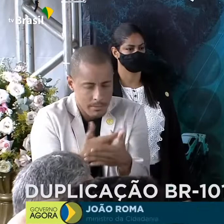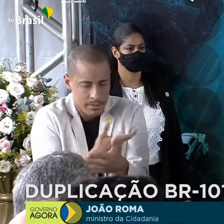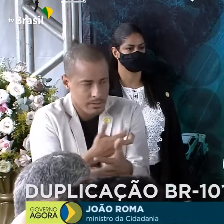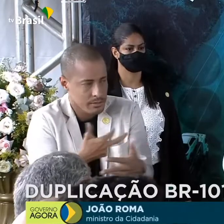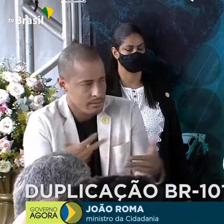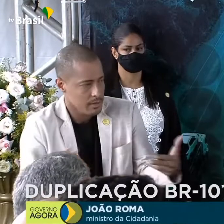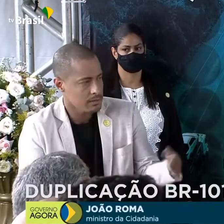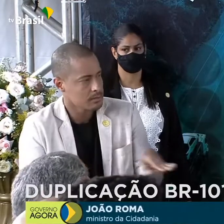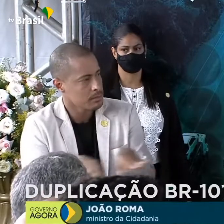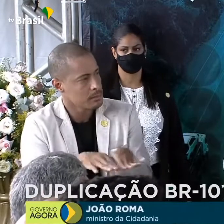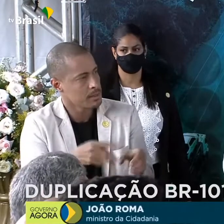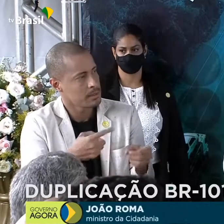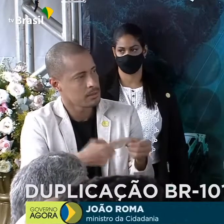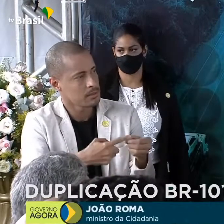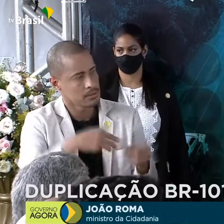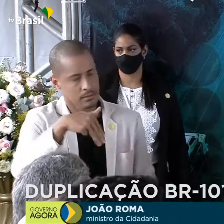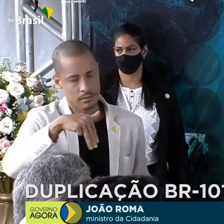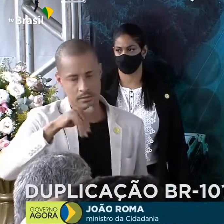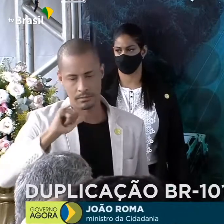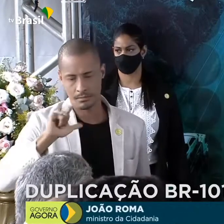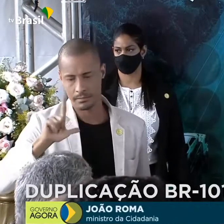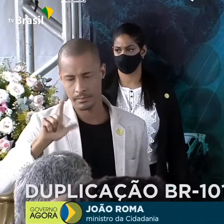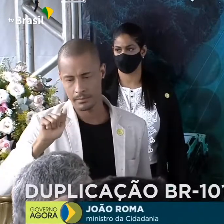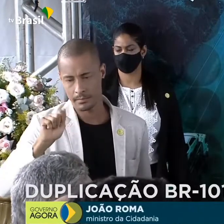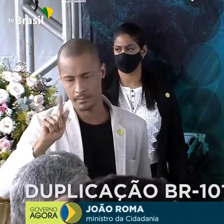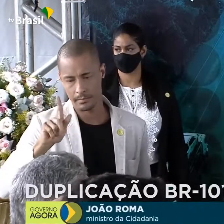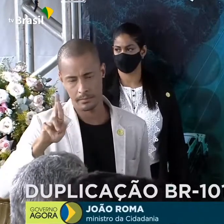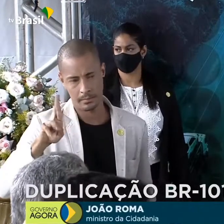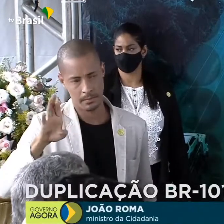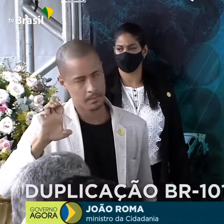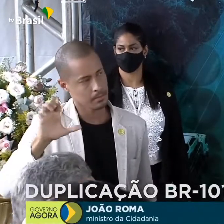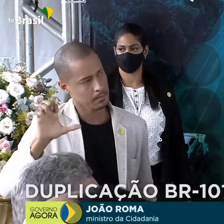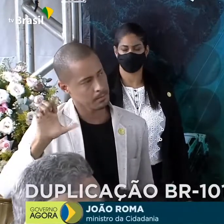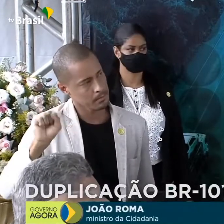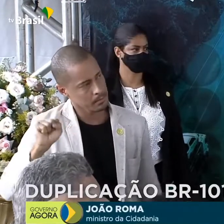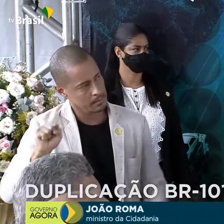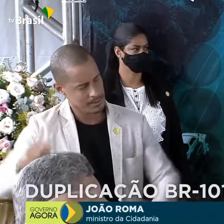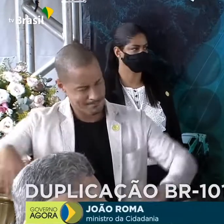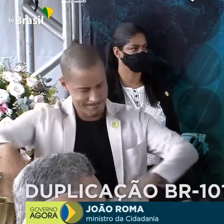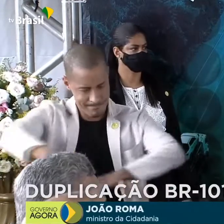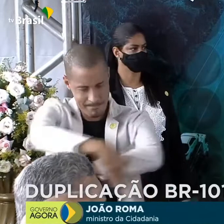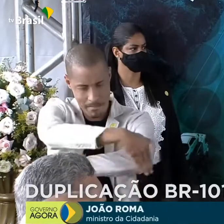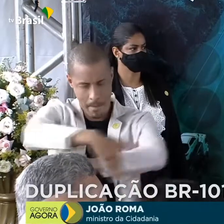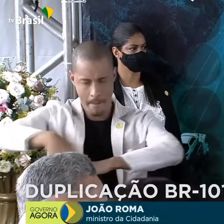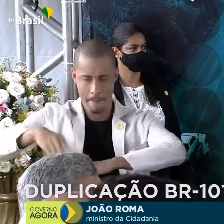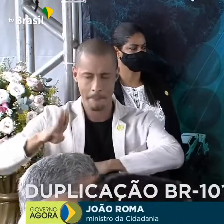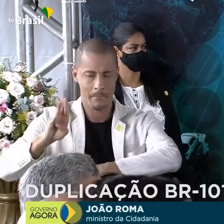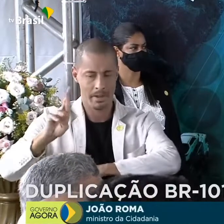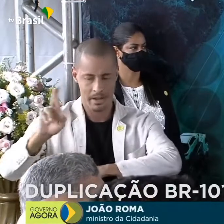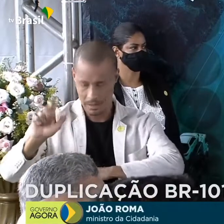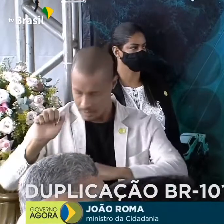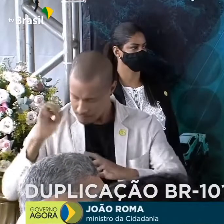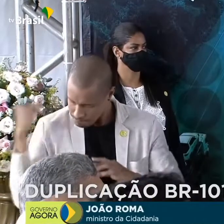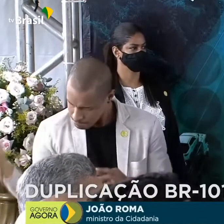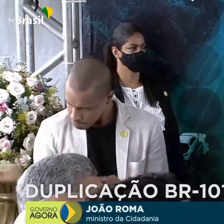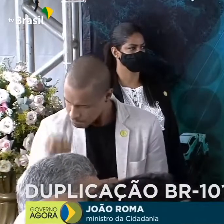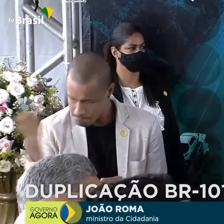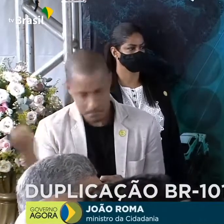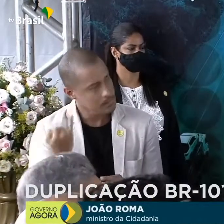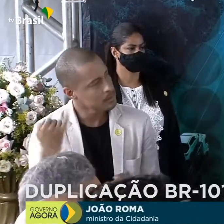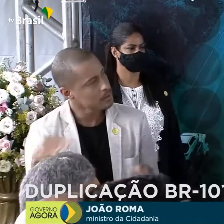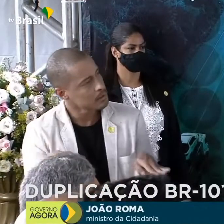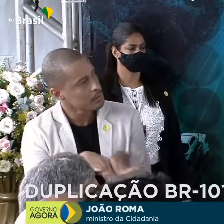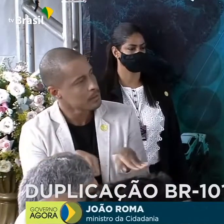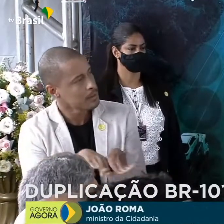Milagres, que está aqui presente, por onde passa também um importante BR, que é a integração para todos os baianos, de Gão,